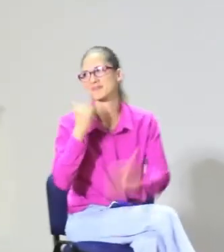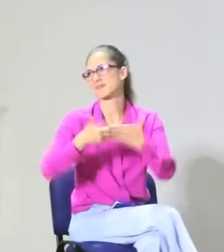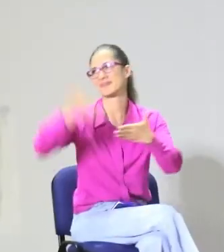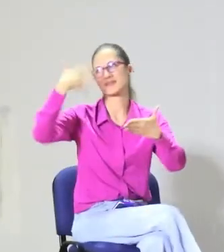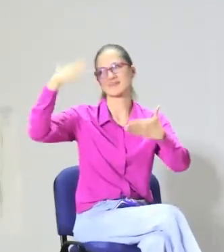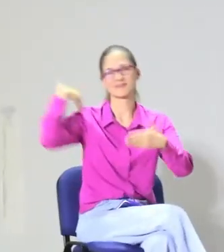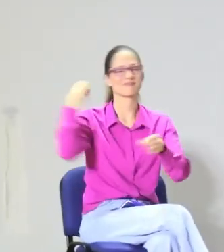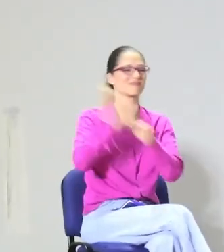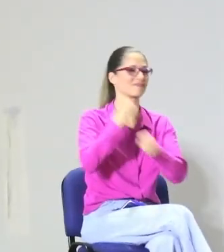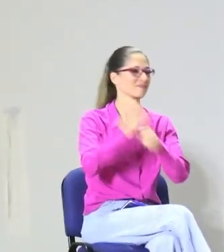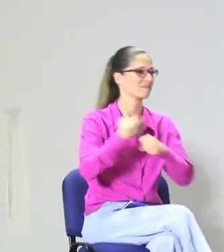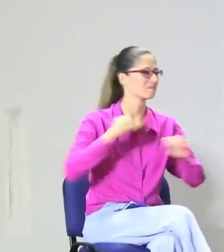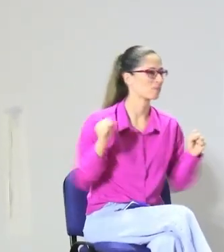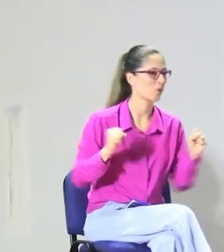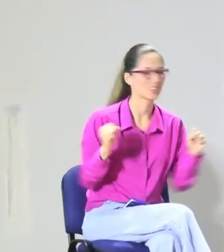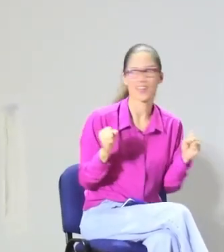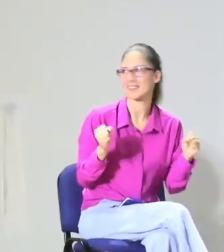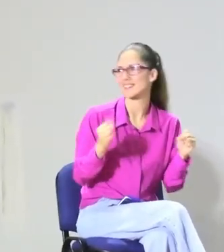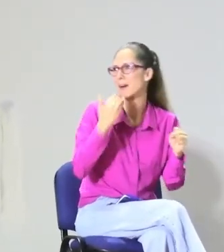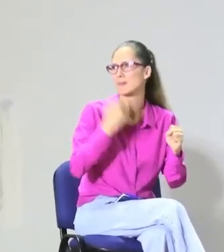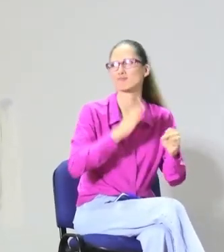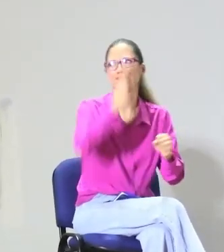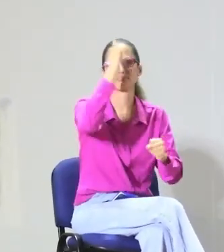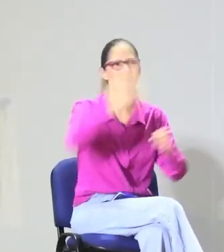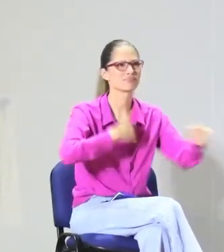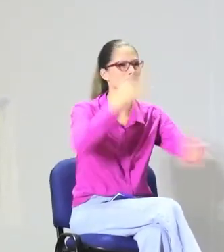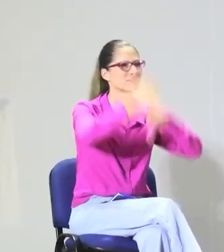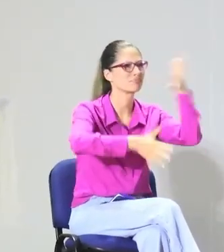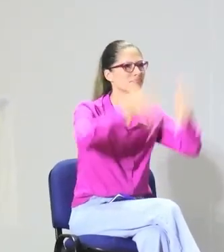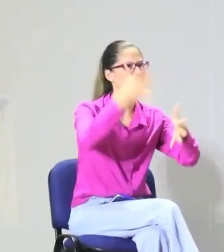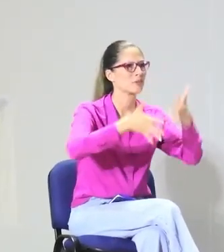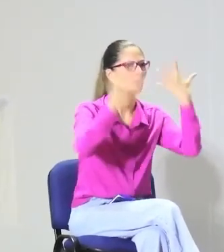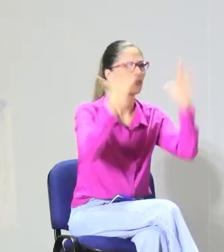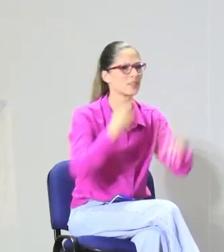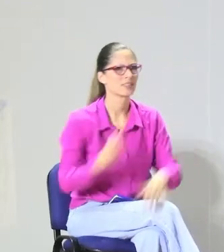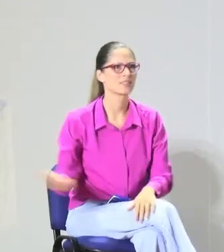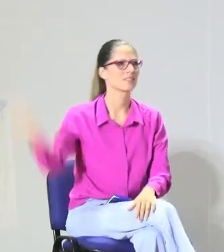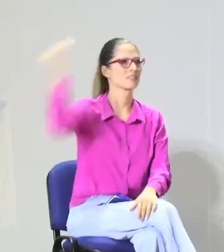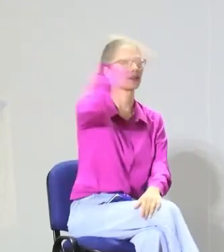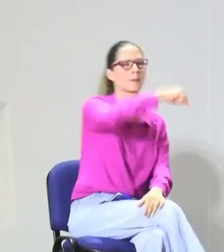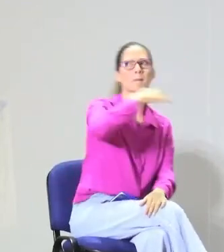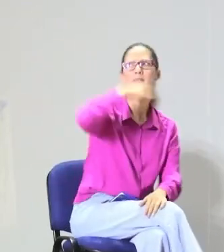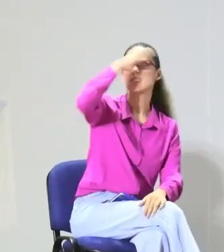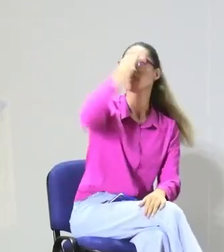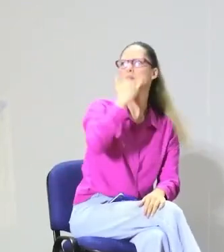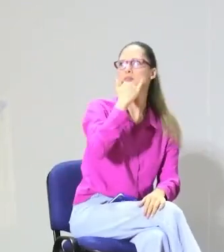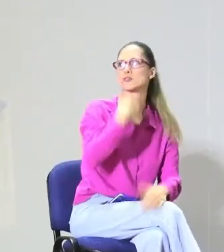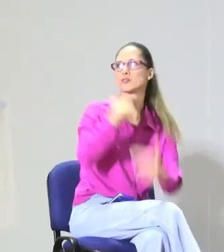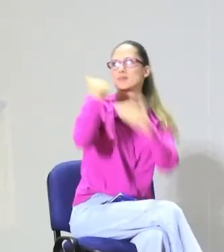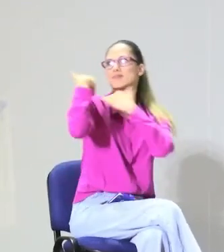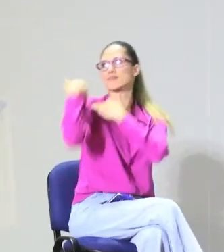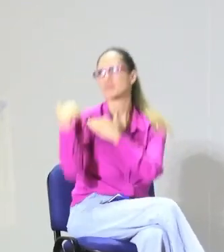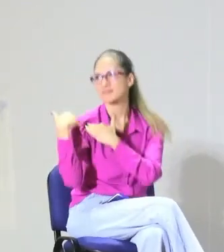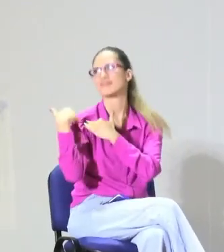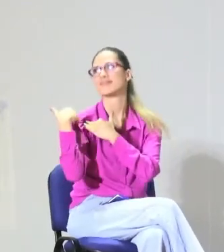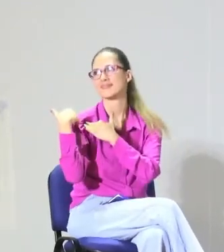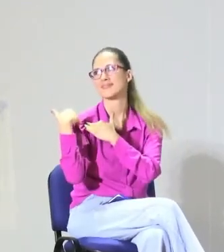pregunta. Y me ha pasado en mi experiencia laboral en Bogotá. Yo he estado acostumbrada a los usos de la seña allí.